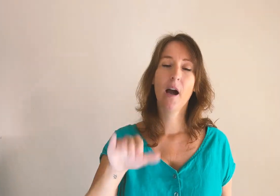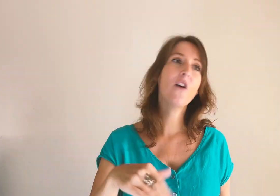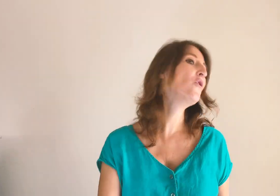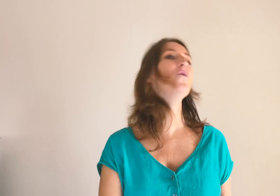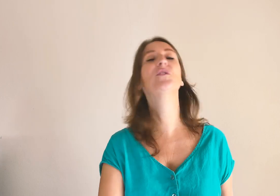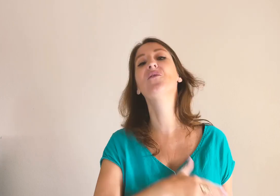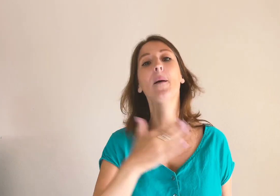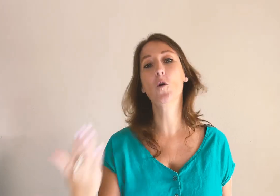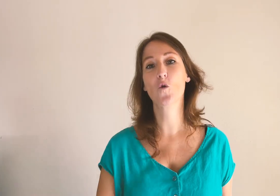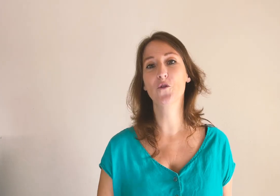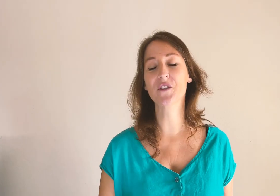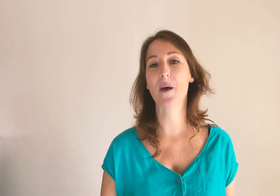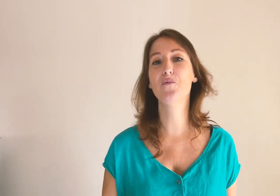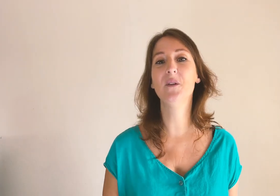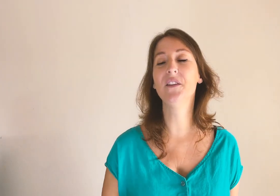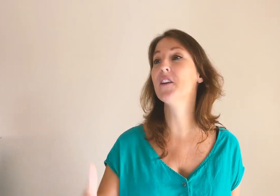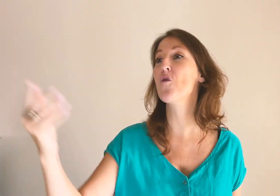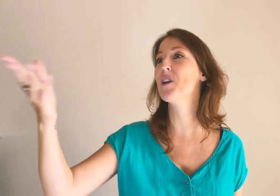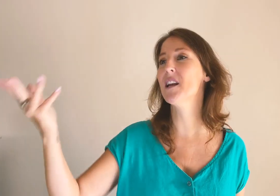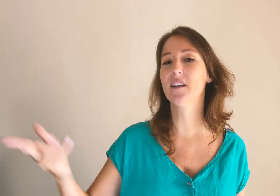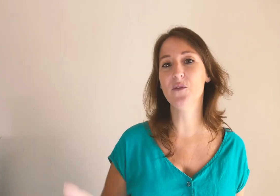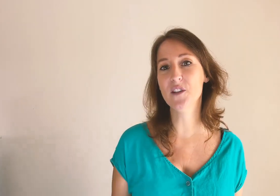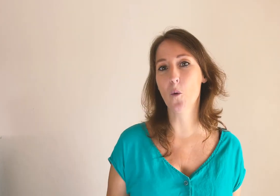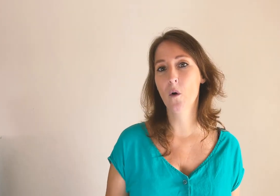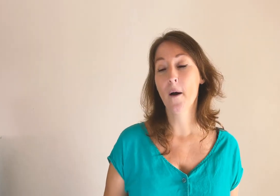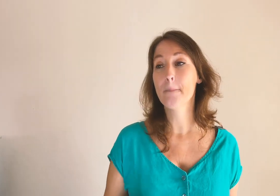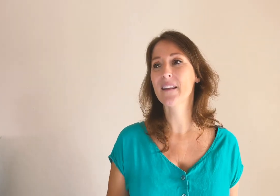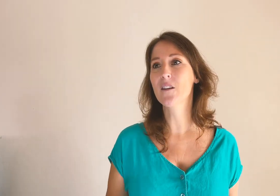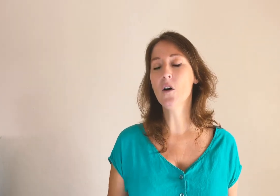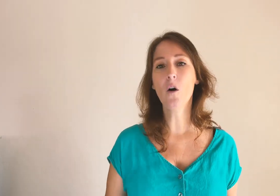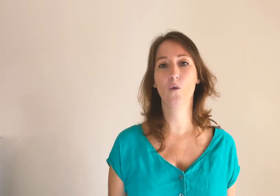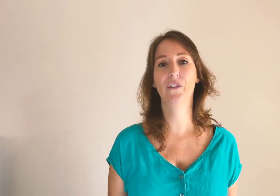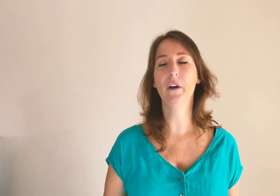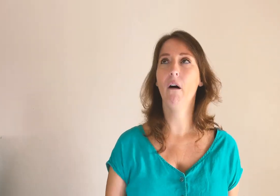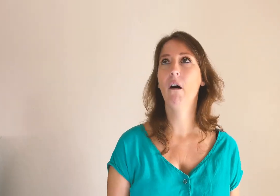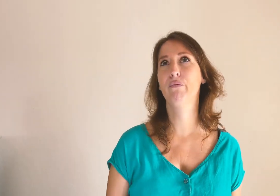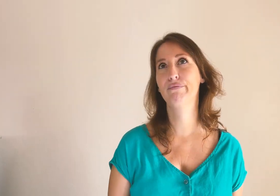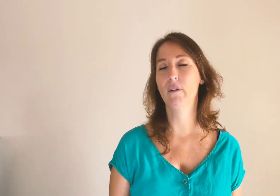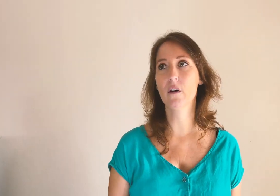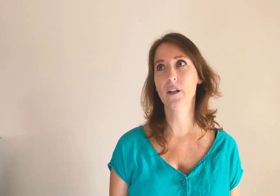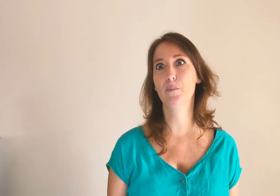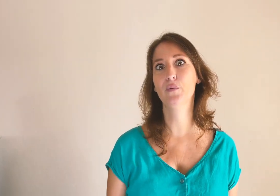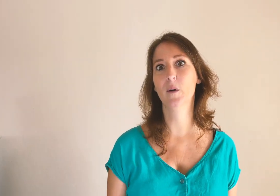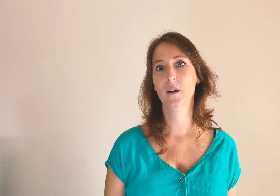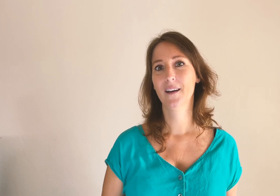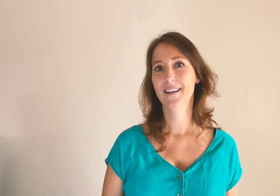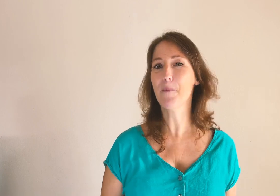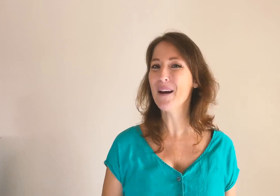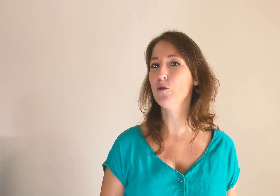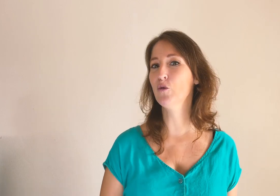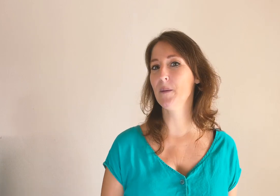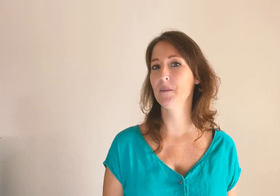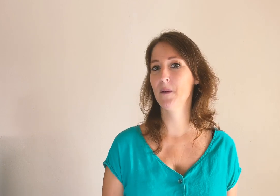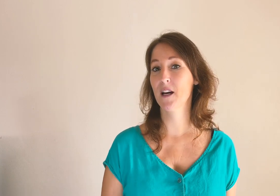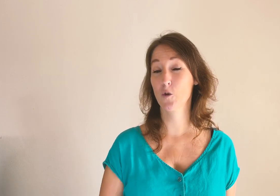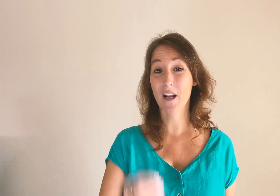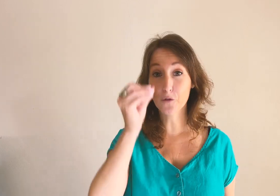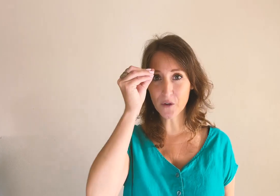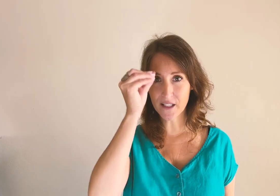Avant, on faisait vraiment confiance à la publicité qu voyait à la télévision. Maintenant, on se dit, oh, encore de la pub. Ce n pas du tout la même démarche. Donc, la demande est